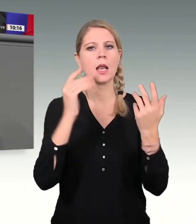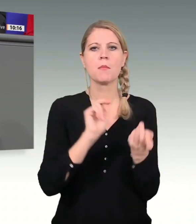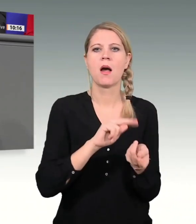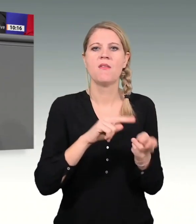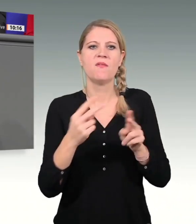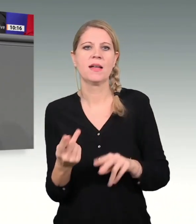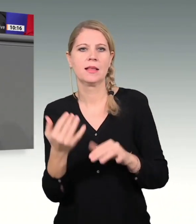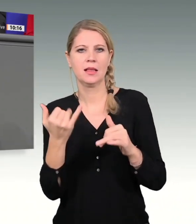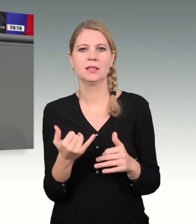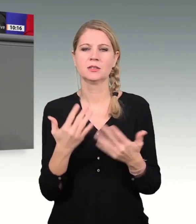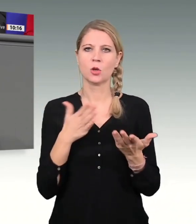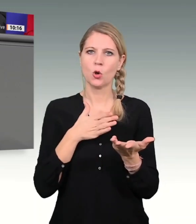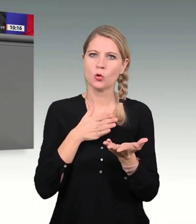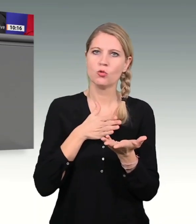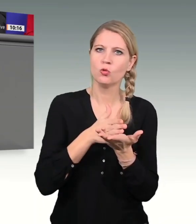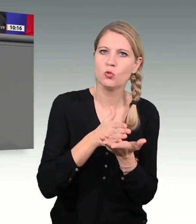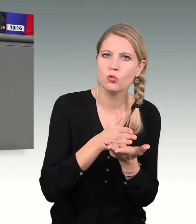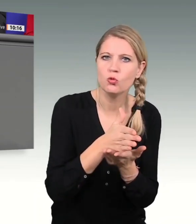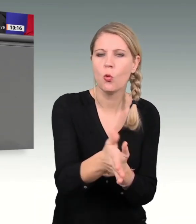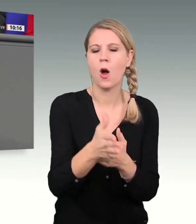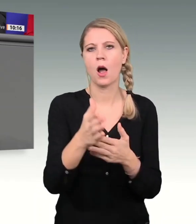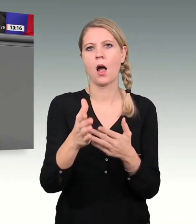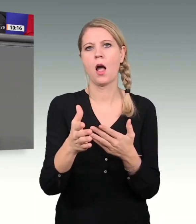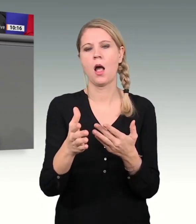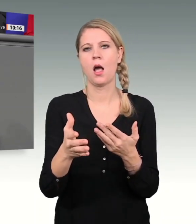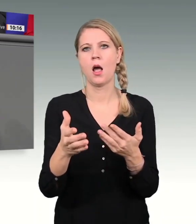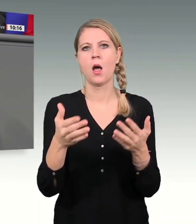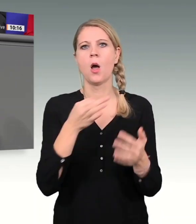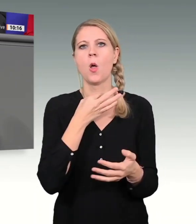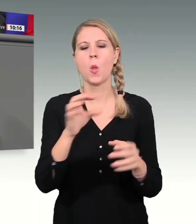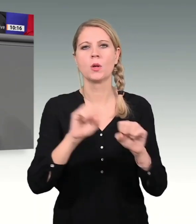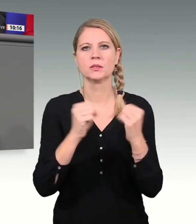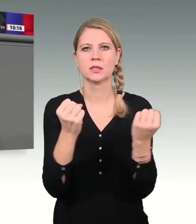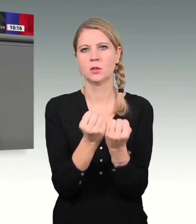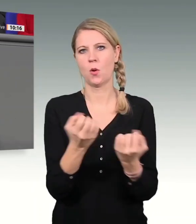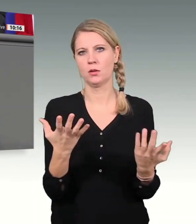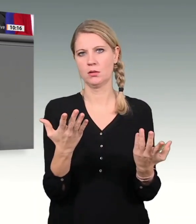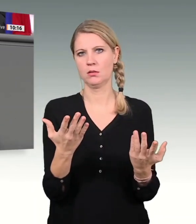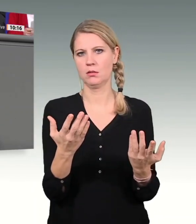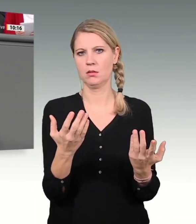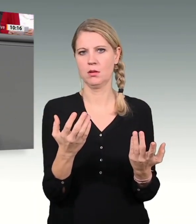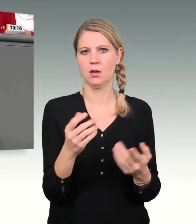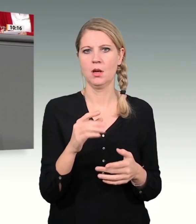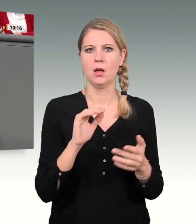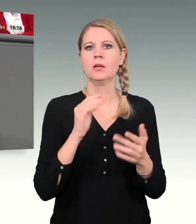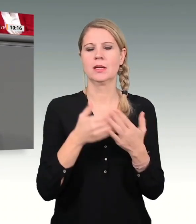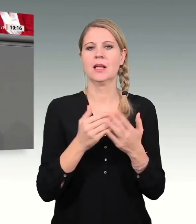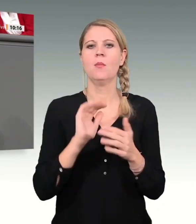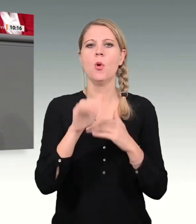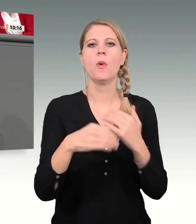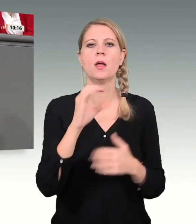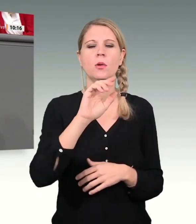eine permanent außergewöhnliche Notsituation, die eine über die 0,35-Prozent-Regel hinausgehende